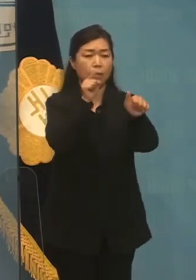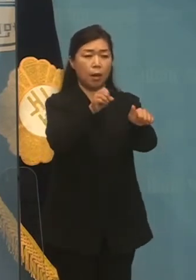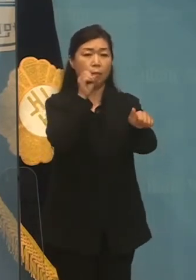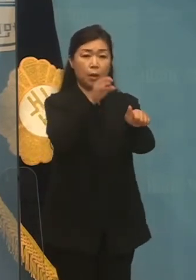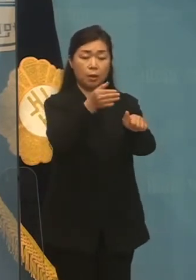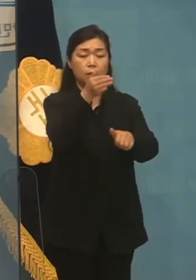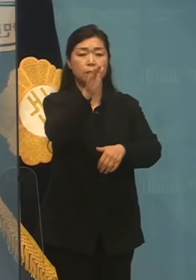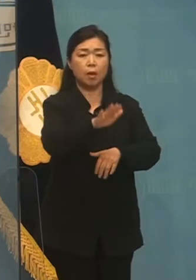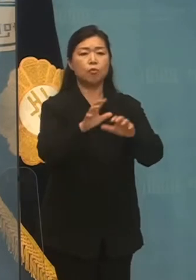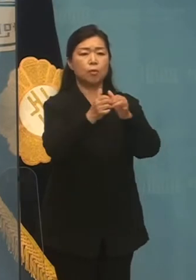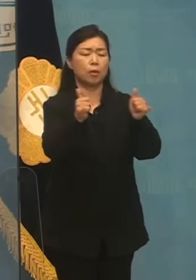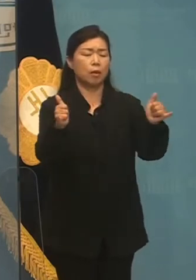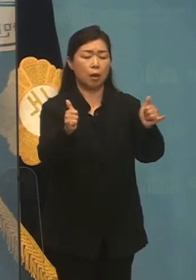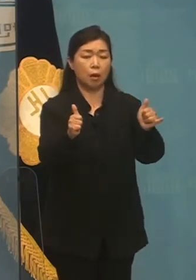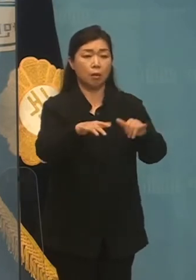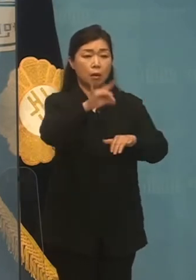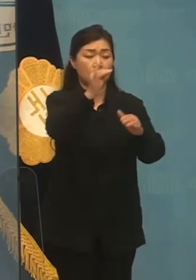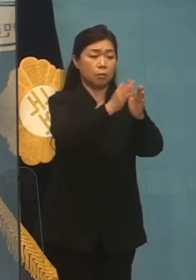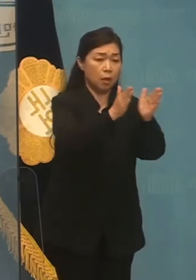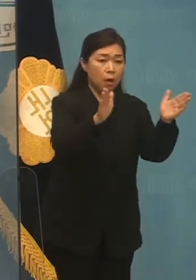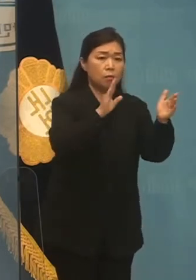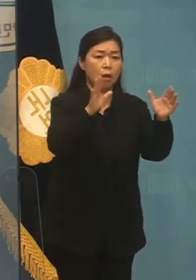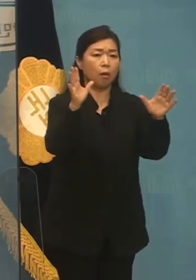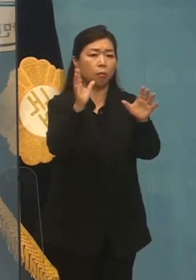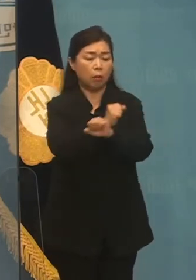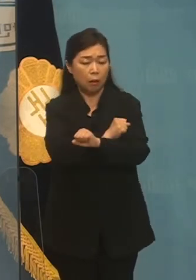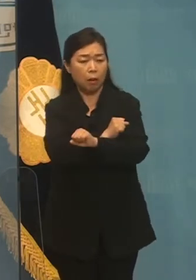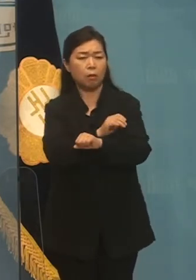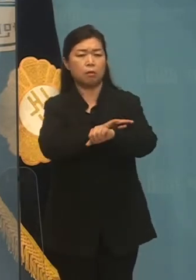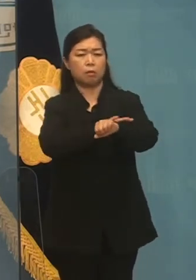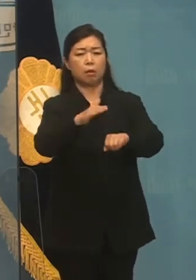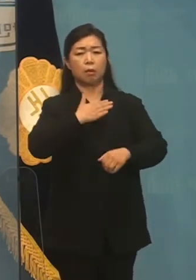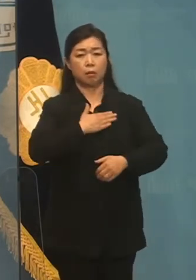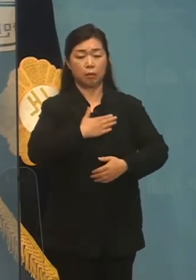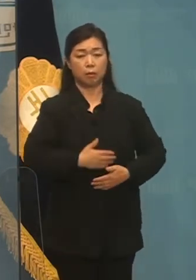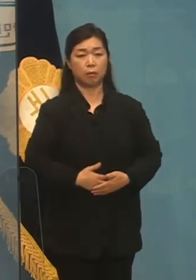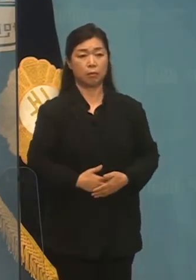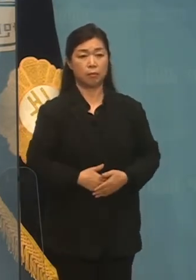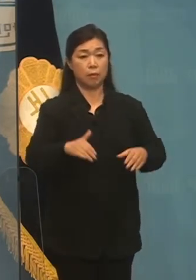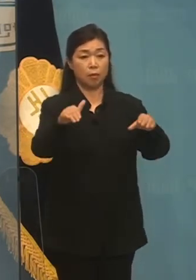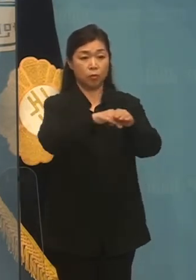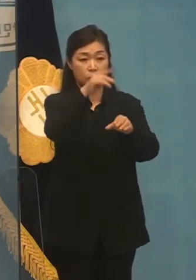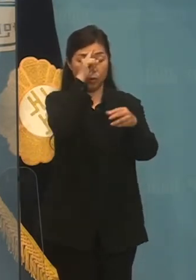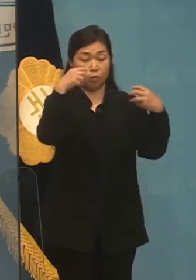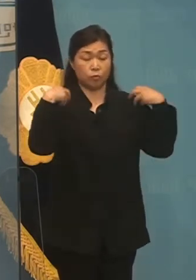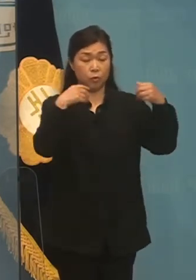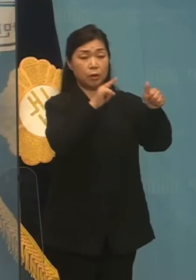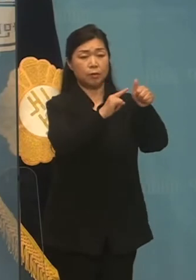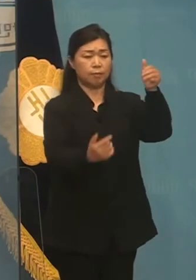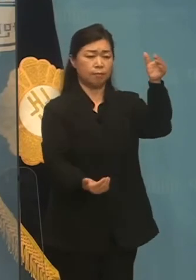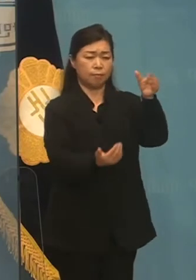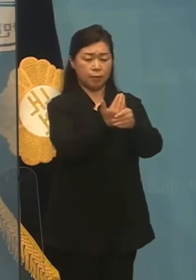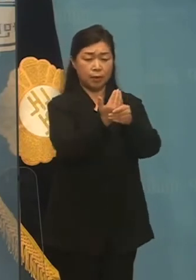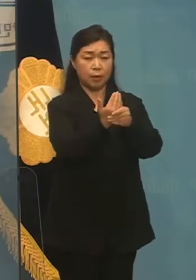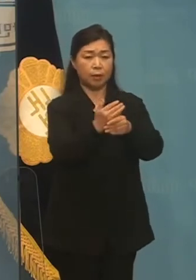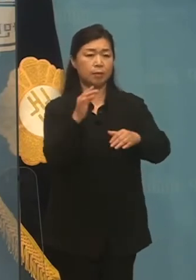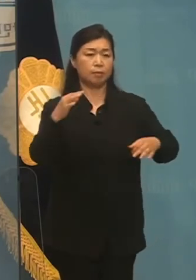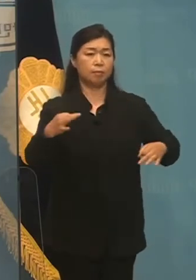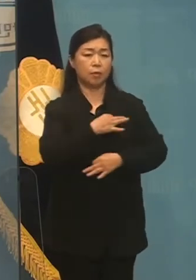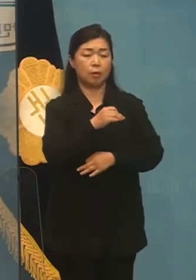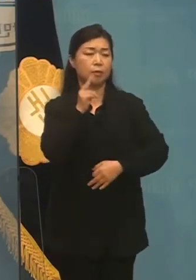국민들을 잘 알고 있습니다. 대통령이 심정, 문재인 정권의 최대의 비위 사건에 대한 철저 의지가